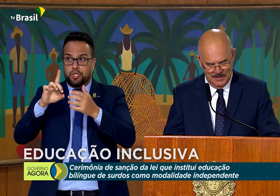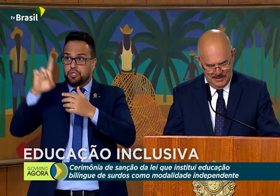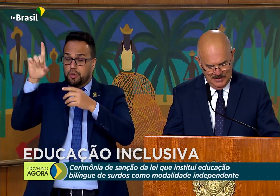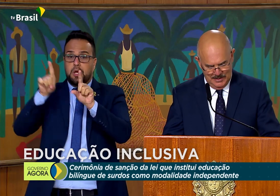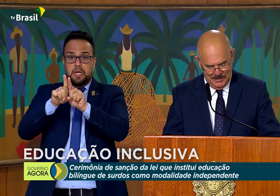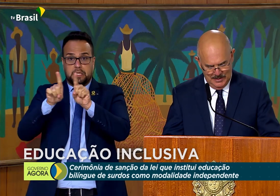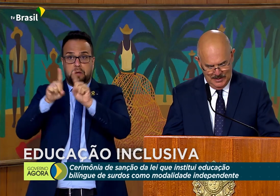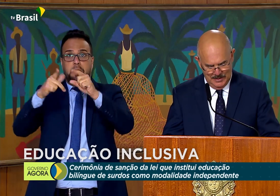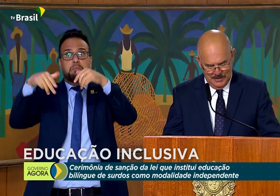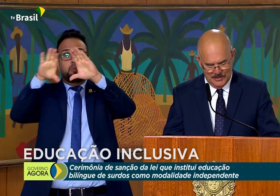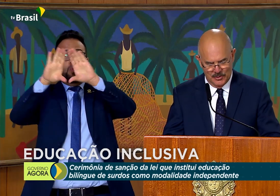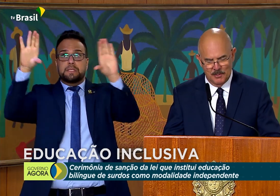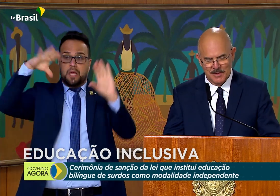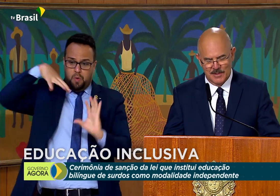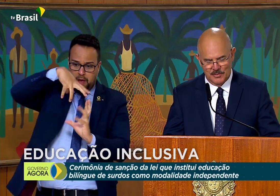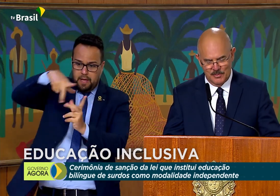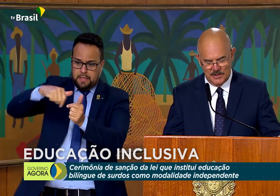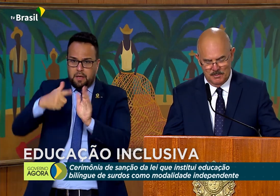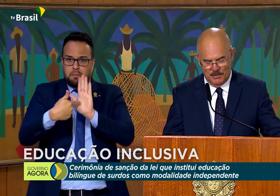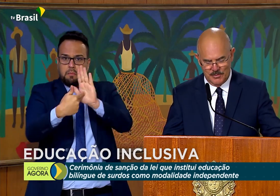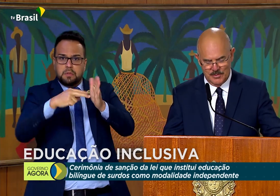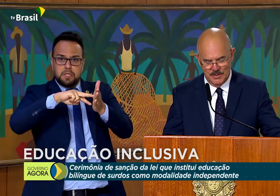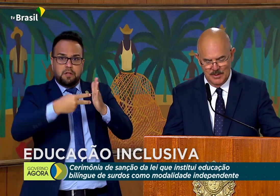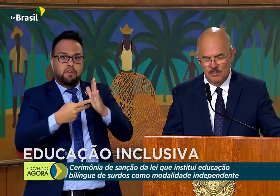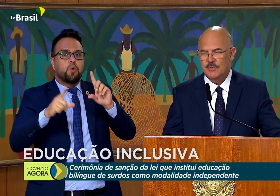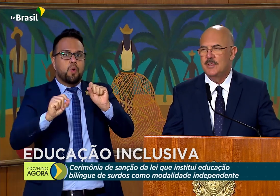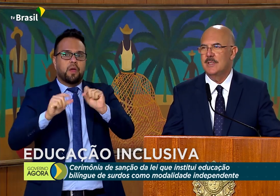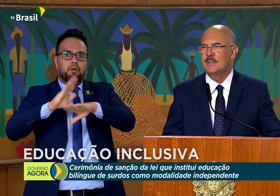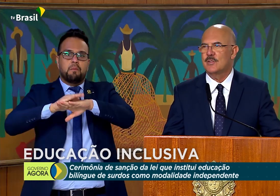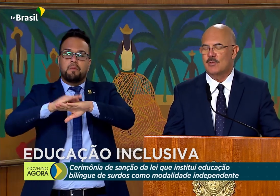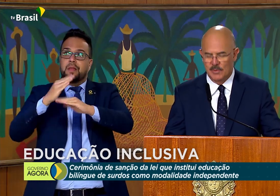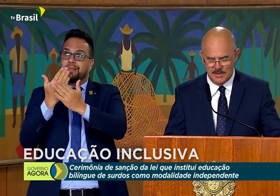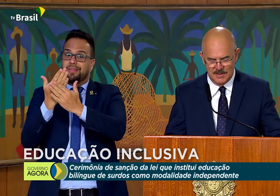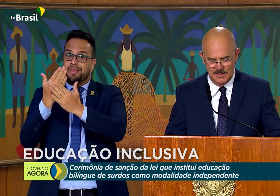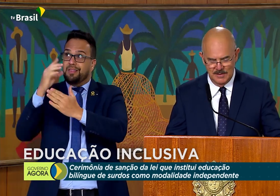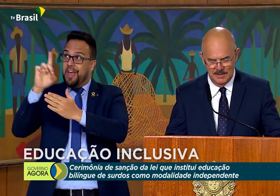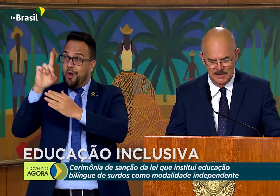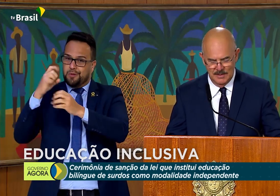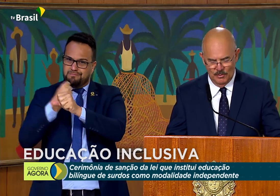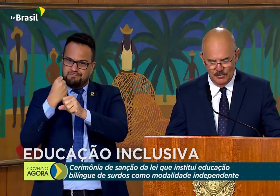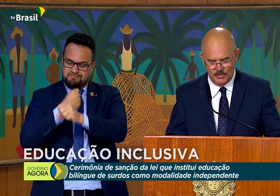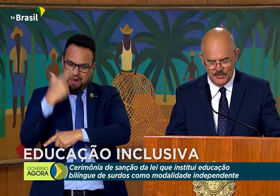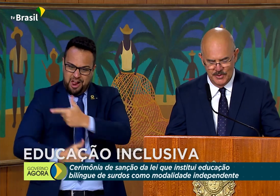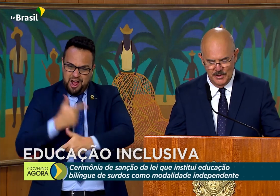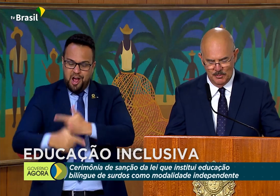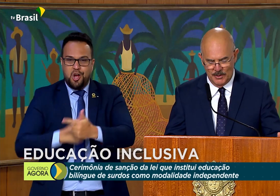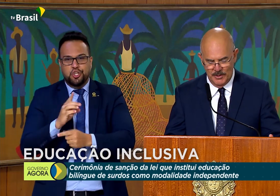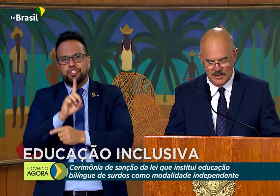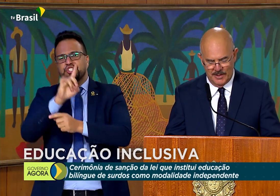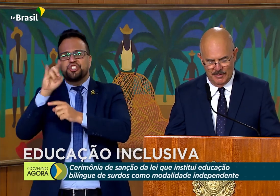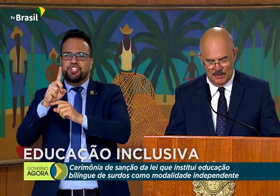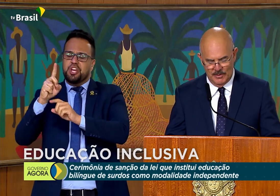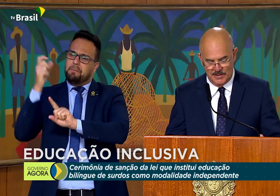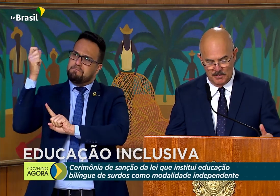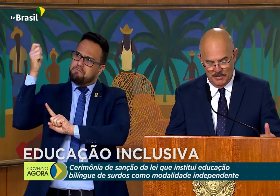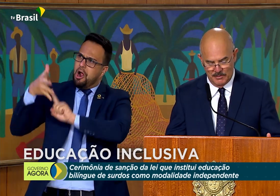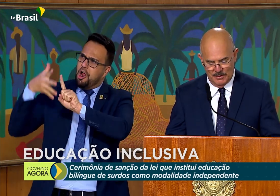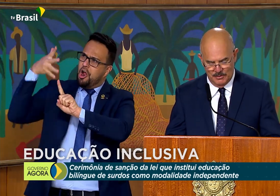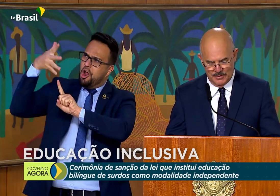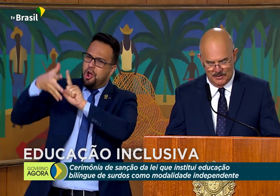as obras das suas mãos. Um dia discursa, outro dia, uma noite revela conhecimento, a outra